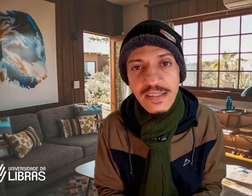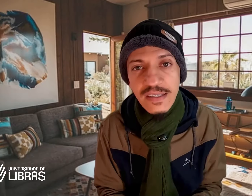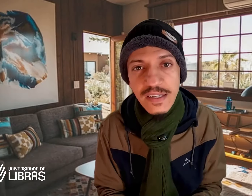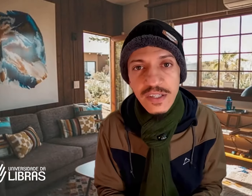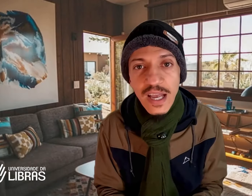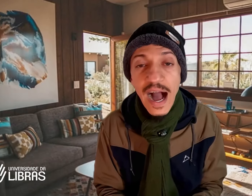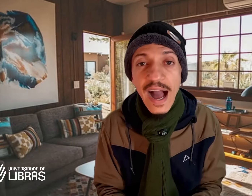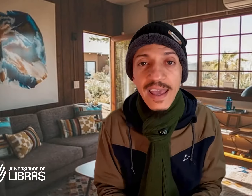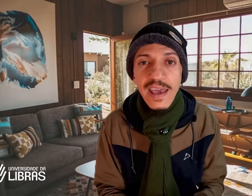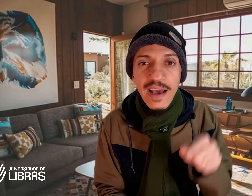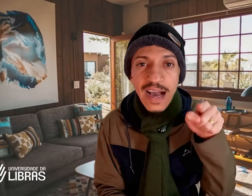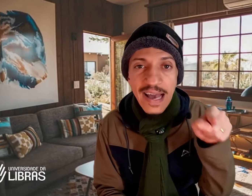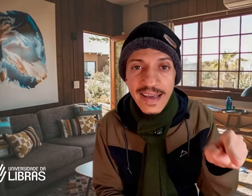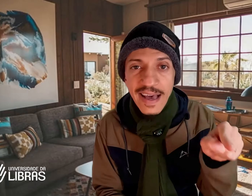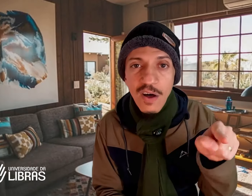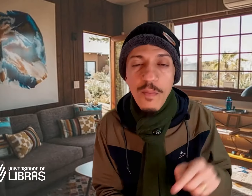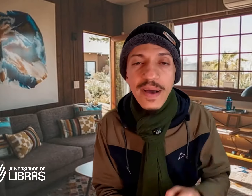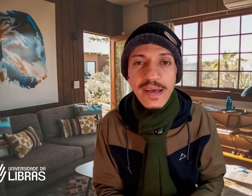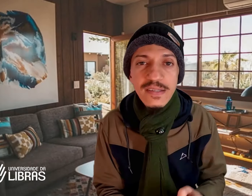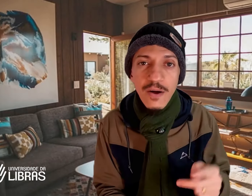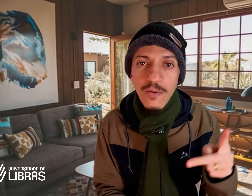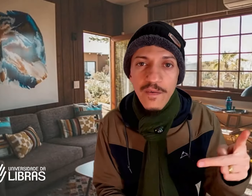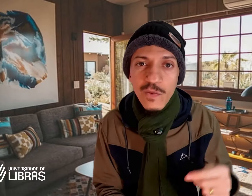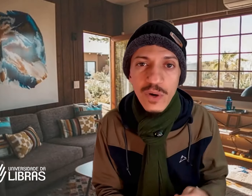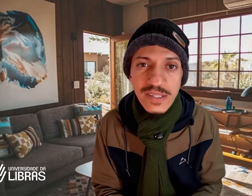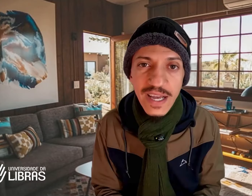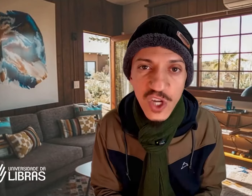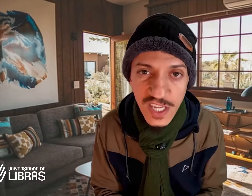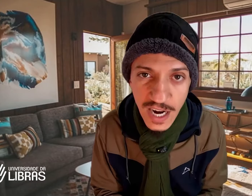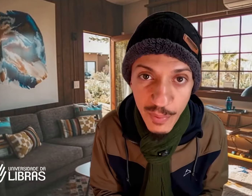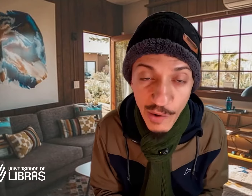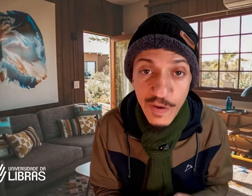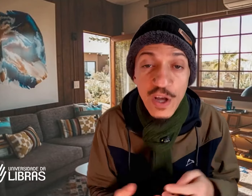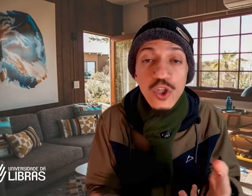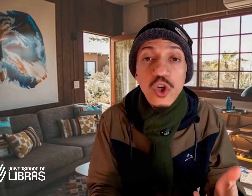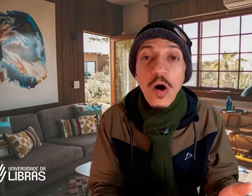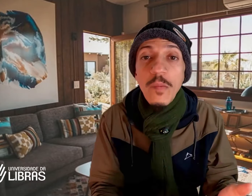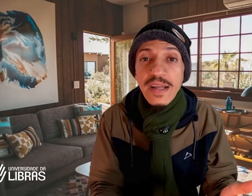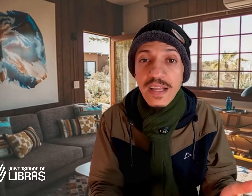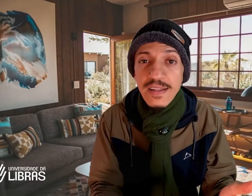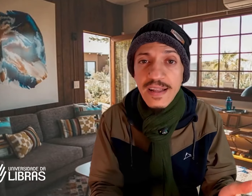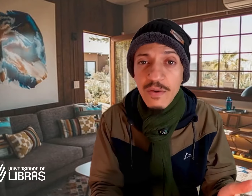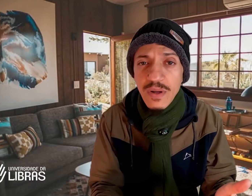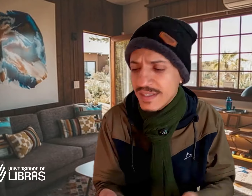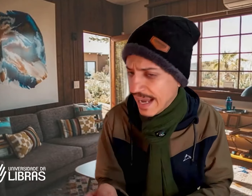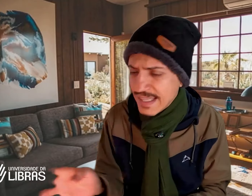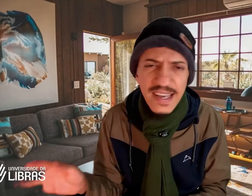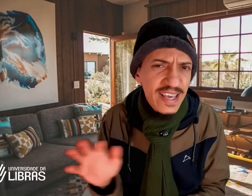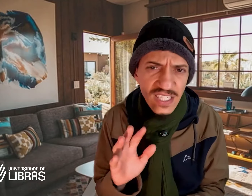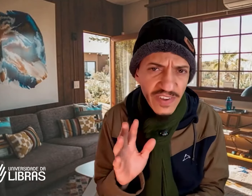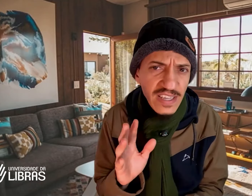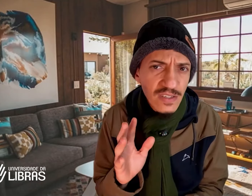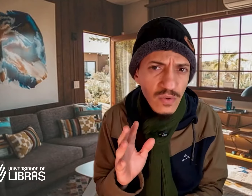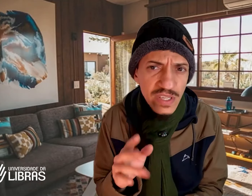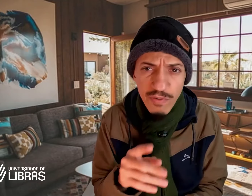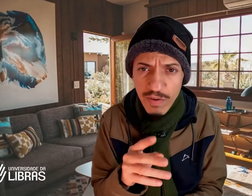existe. Aí cai aquela uma questão, duas questões na prova, sobre a escrita da língua de sinais, que às vezes, inclusive, o que vão